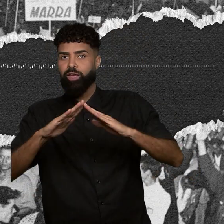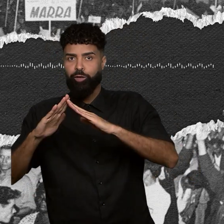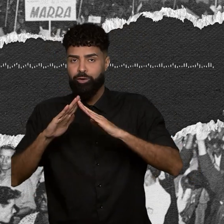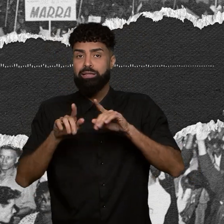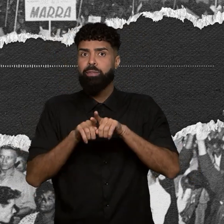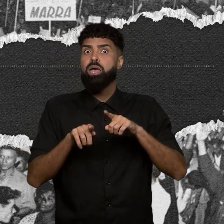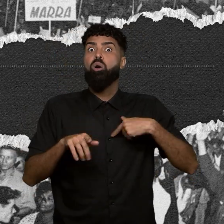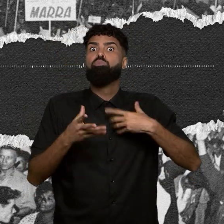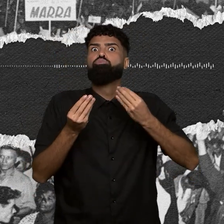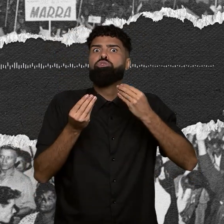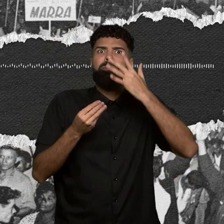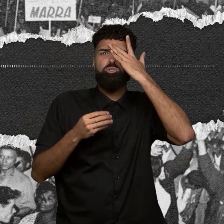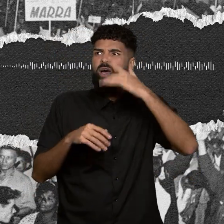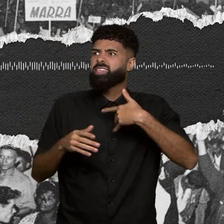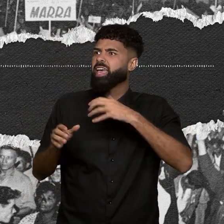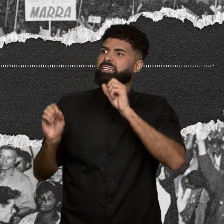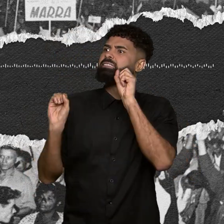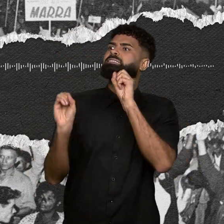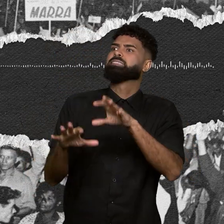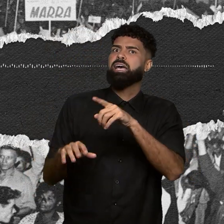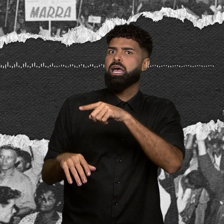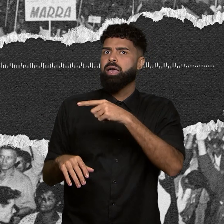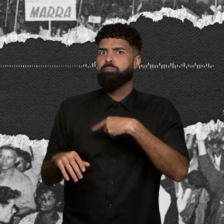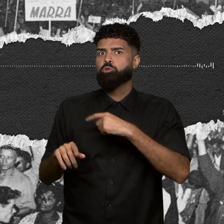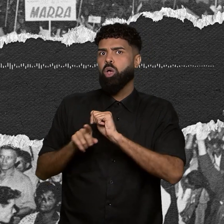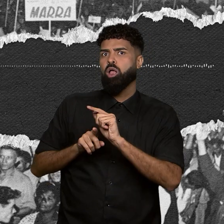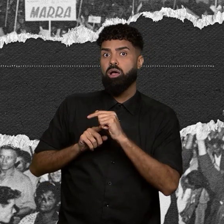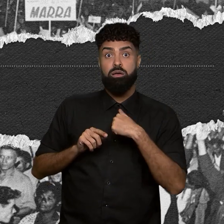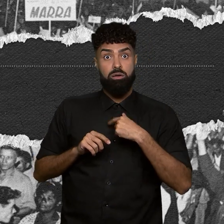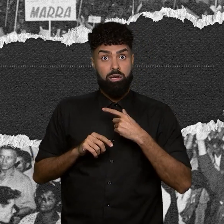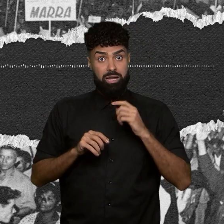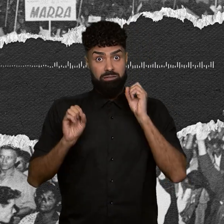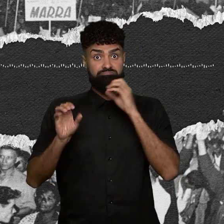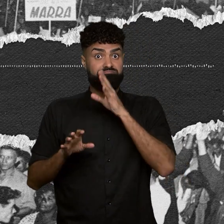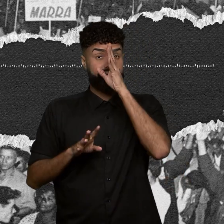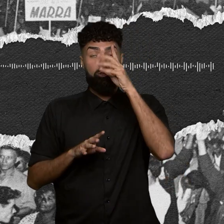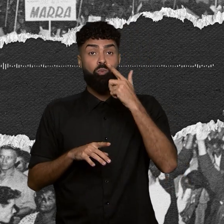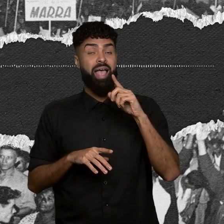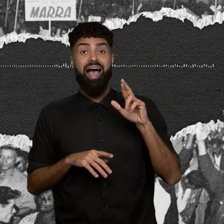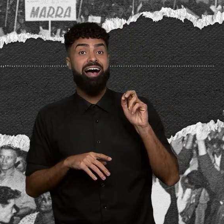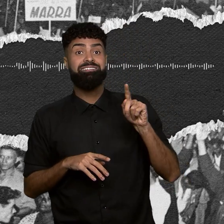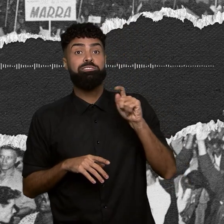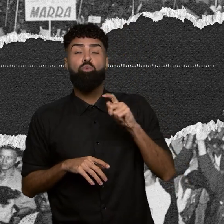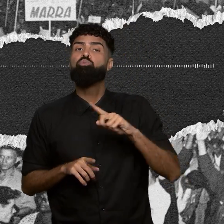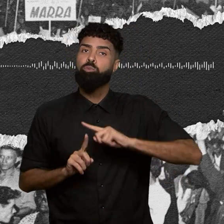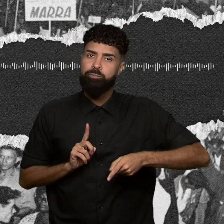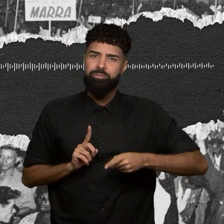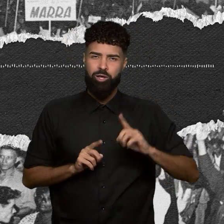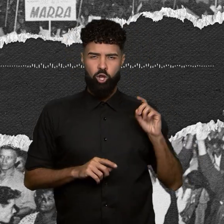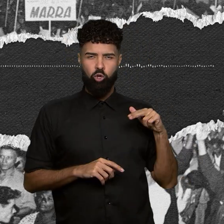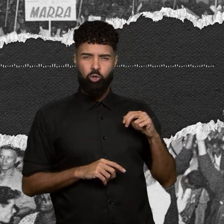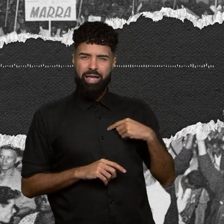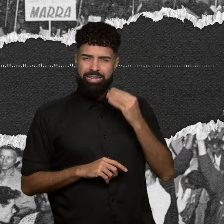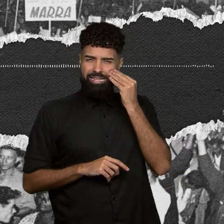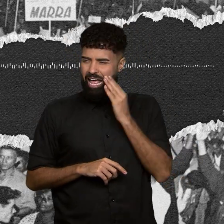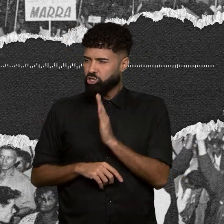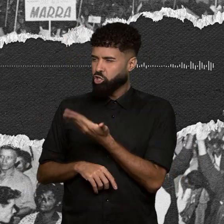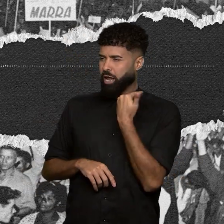inquilinos. Porque o despejo, sem razão, também foi proibido. Os donos de imóveis tentavam tirar os inquilinos antigos para